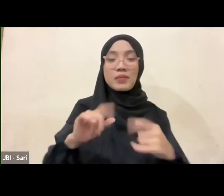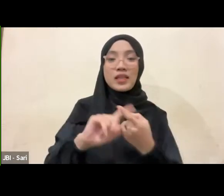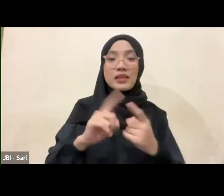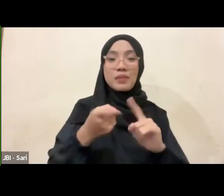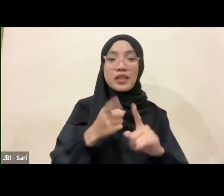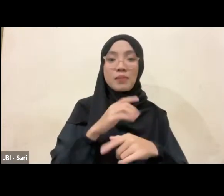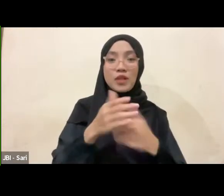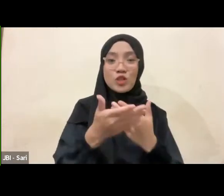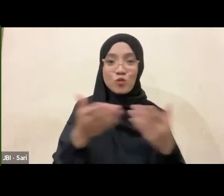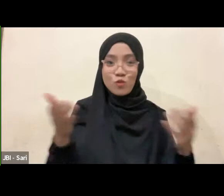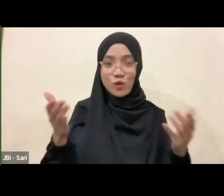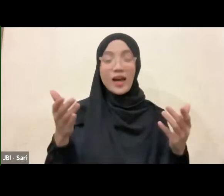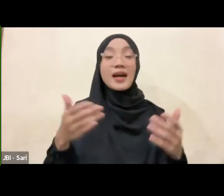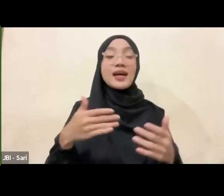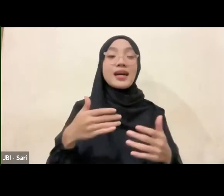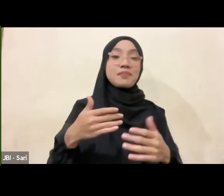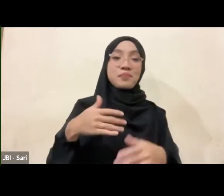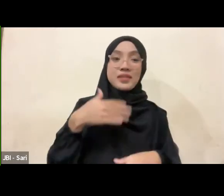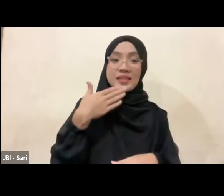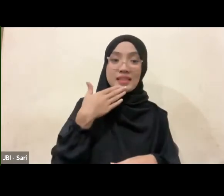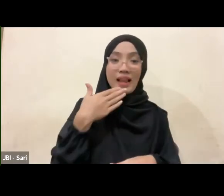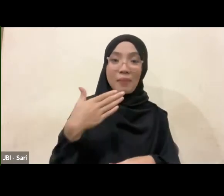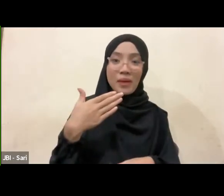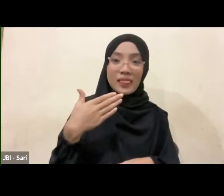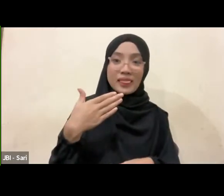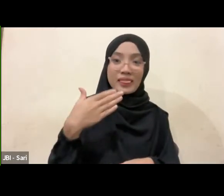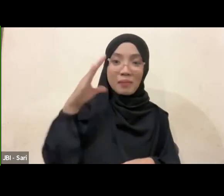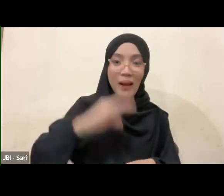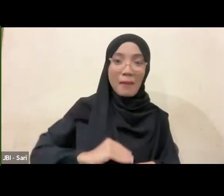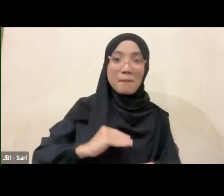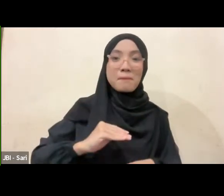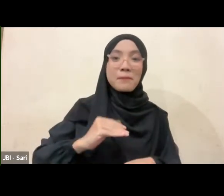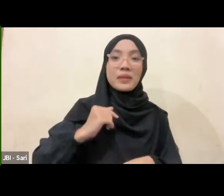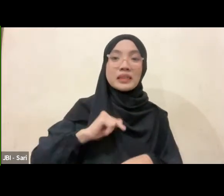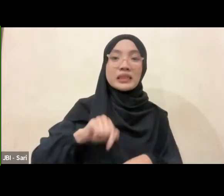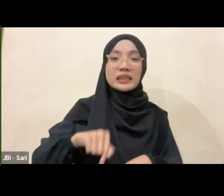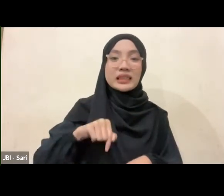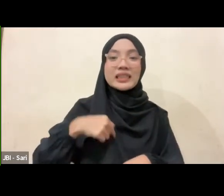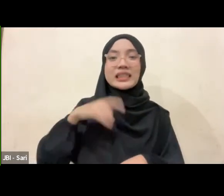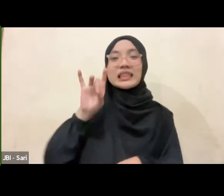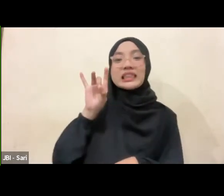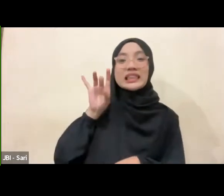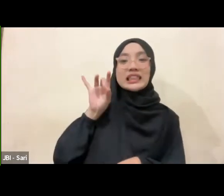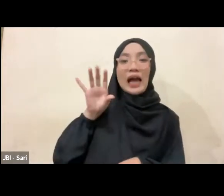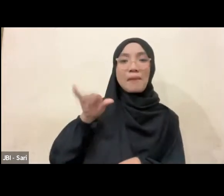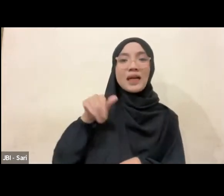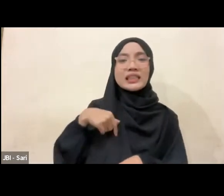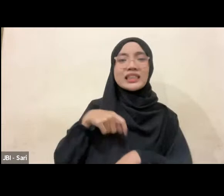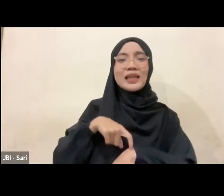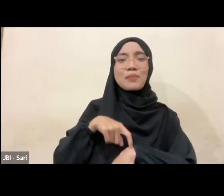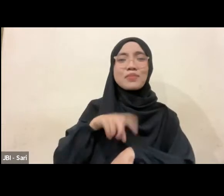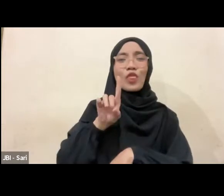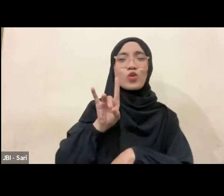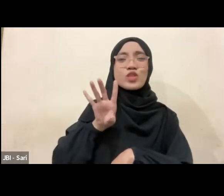Juga selamat malam ya. Di sini masih siang soalnya. Masih jam 1 siang.